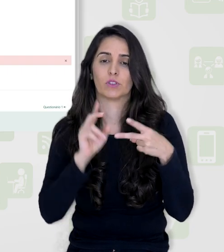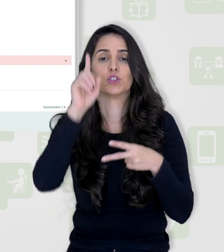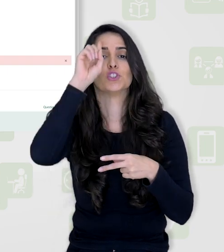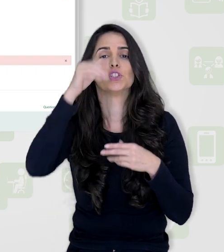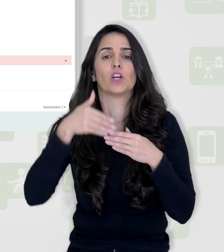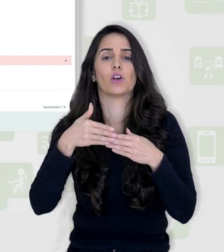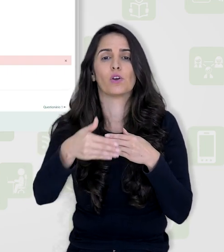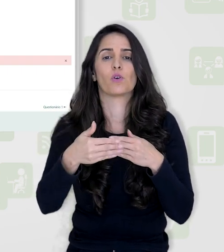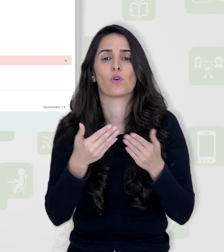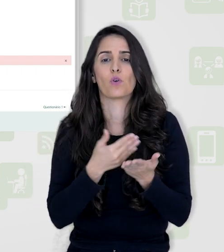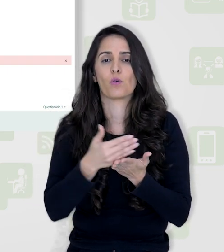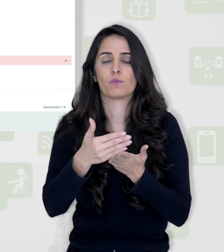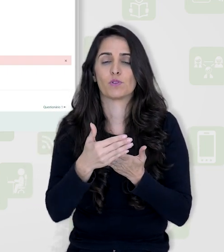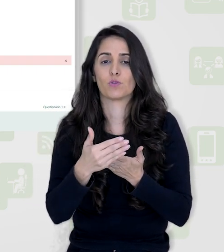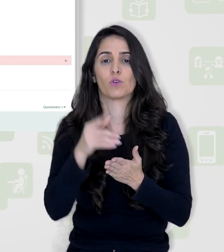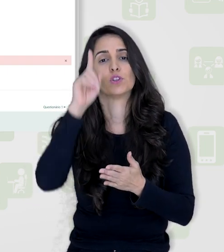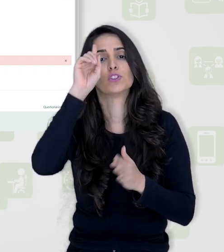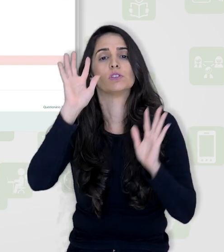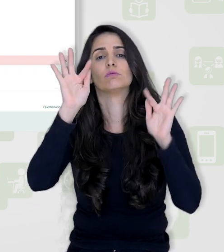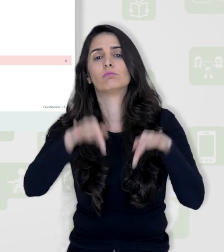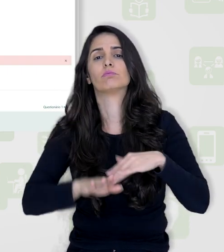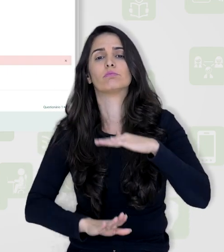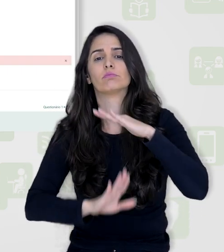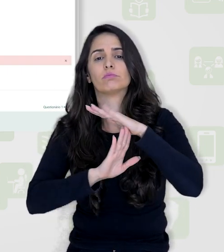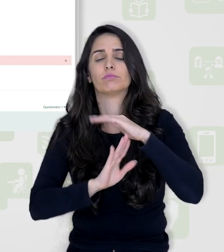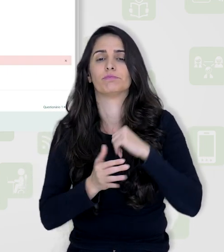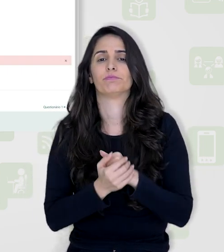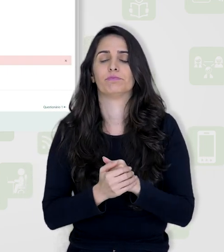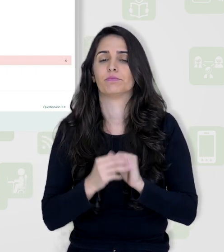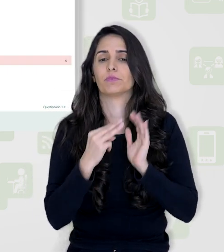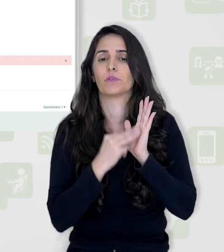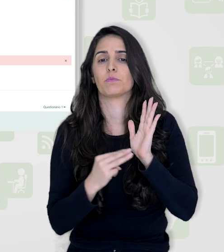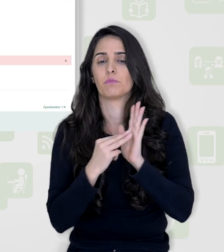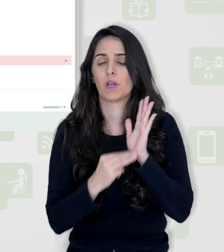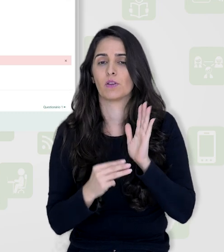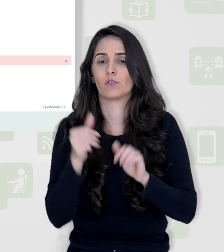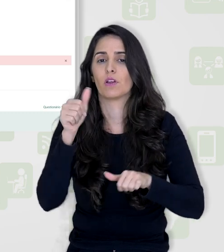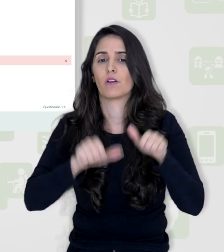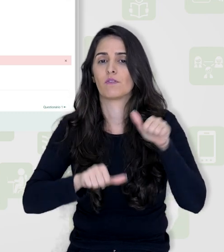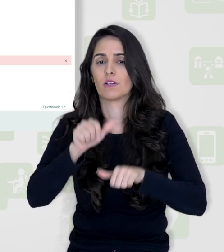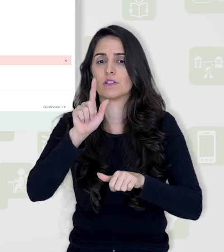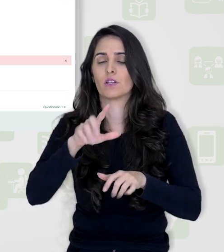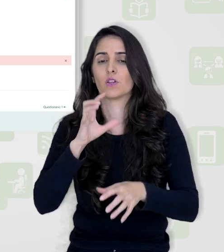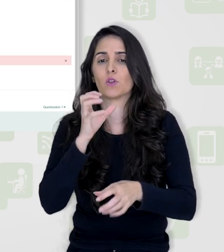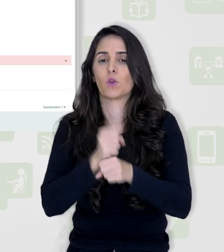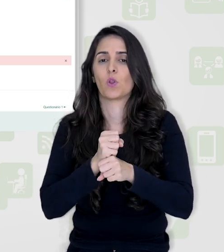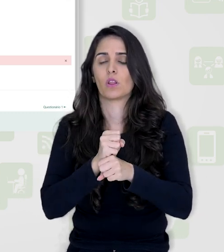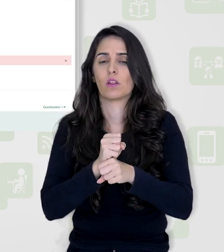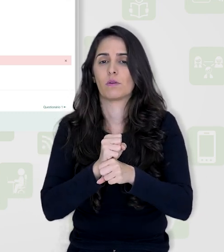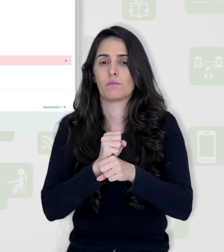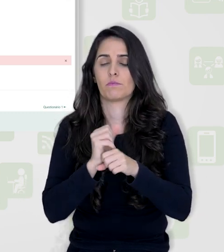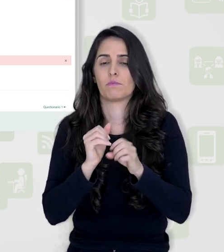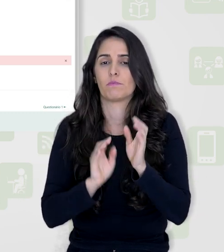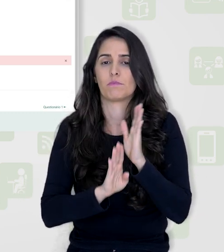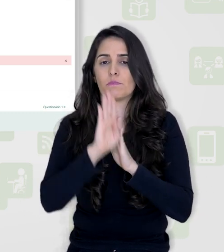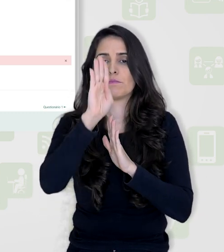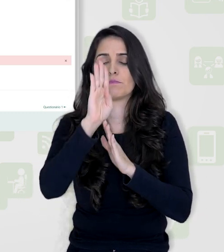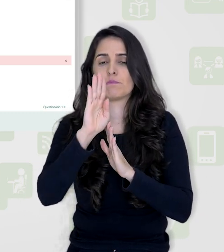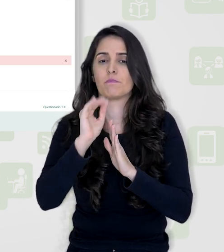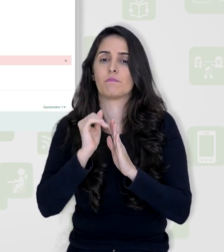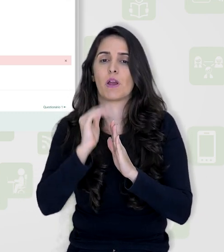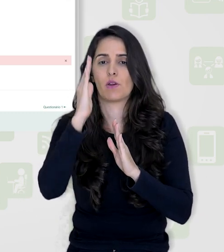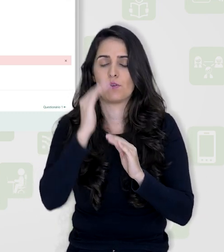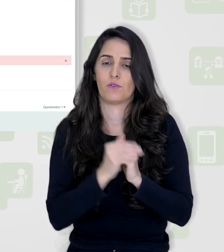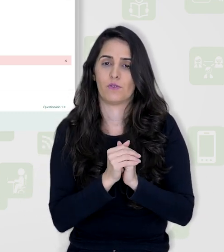a data que ele abriu e a data em que ele será fechado. O método de avaliação é a nota mais alta.